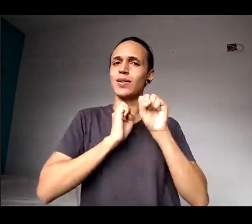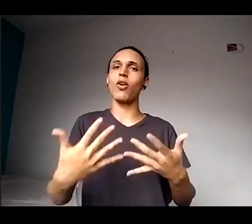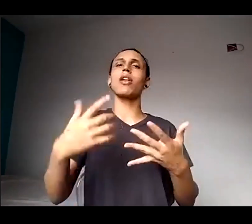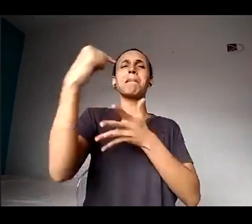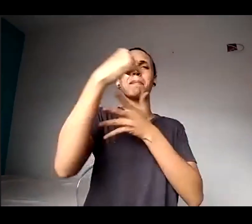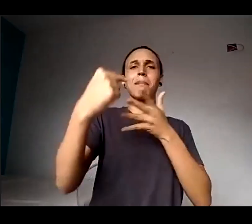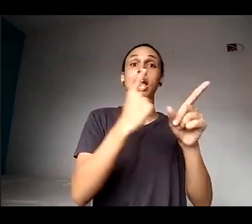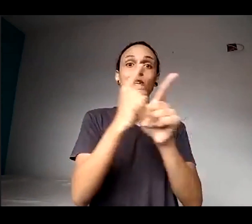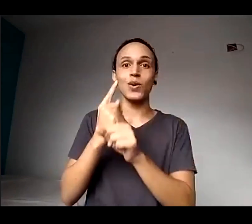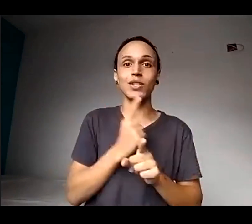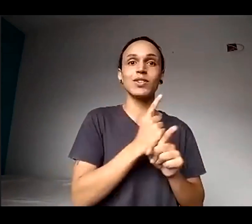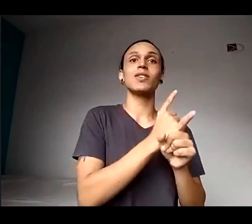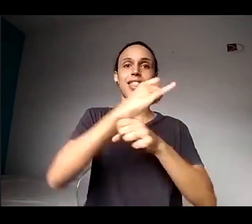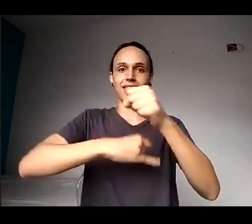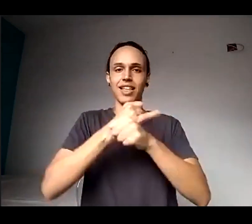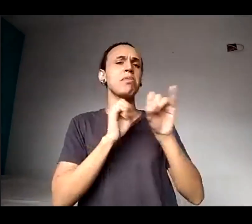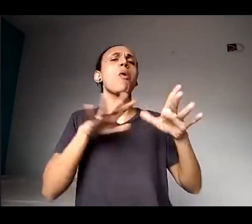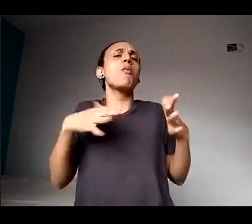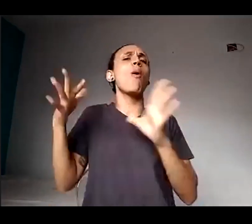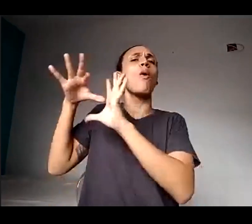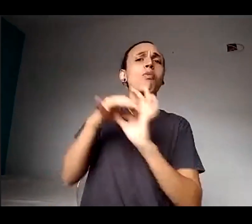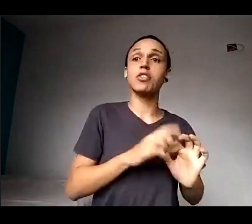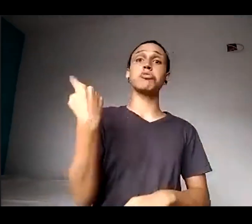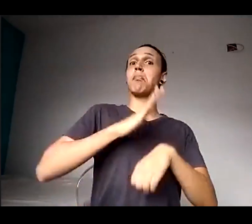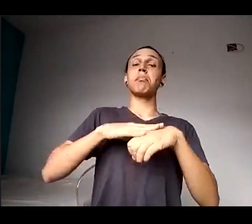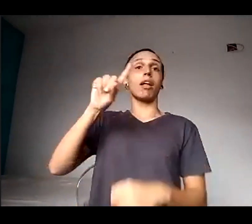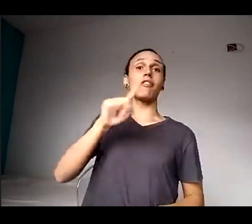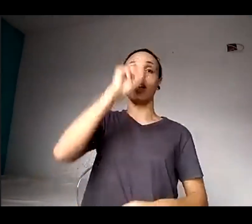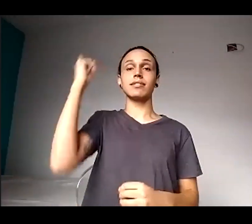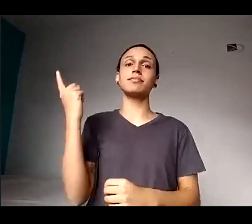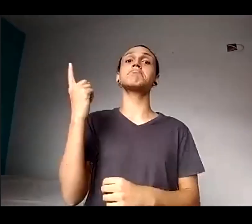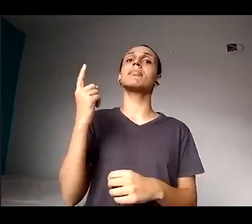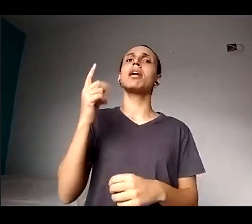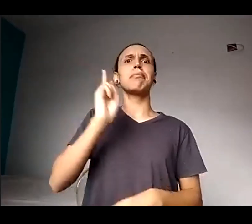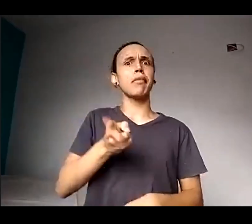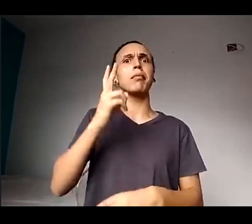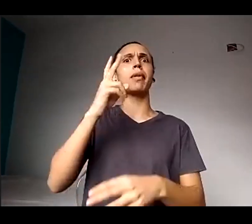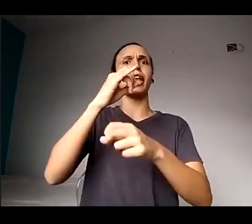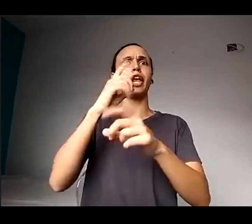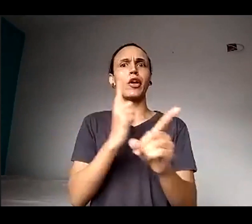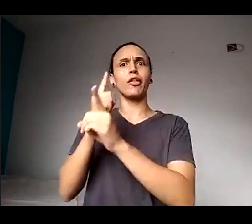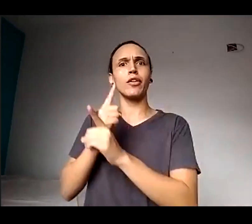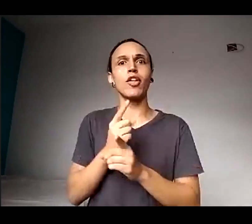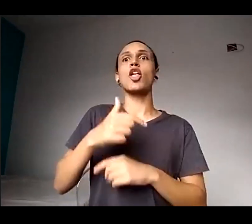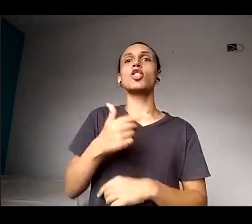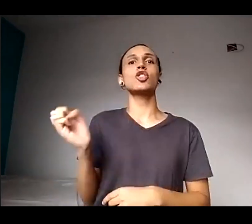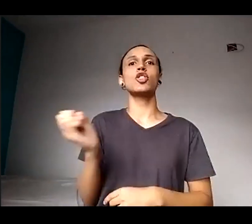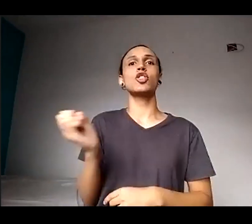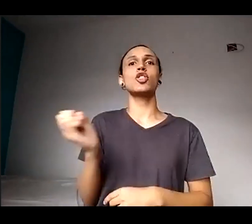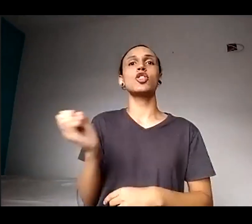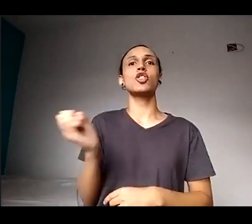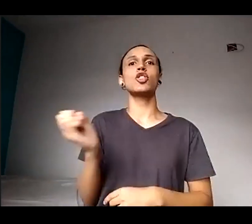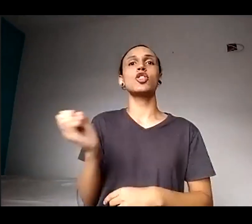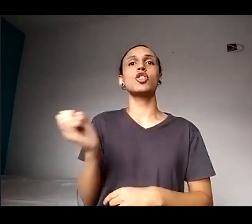De uma forma espontânea, e a cada encontro surgia a ideia de um novo tema, de modo que a gente está hoje no nono encontro, que já tem a